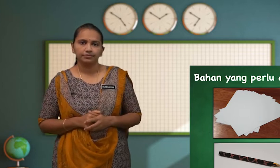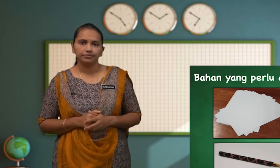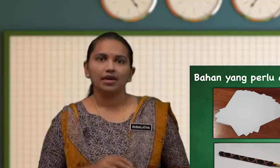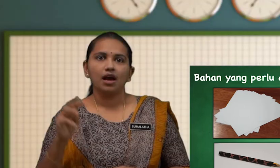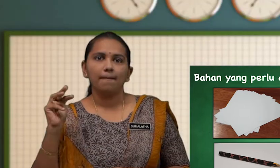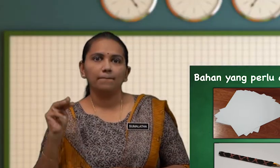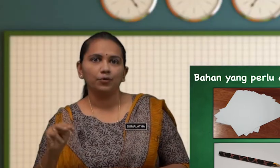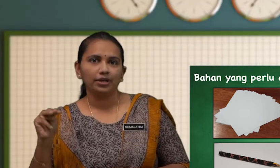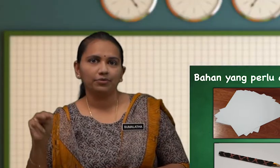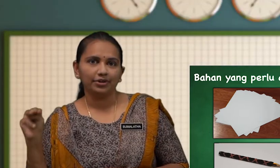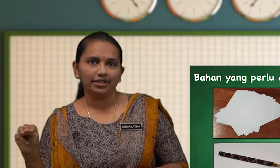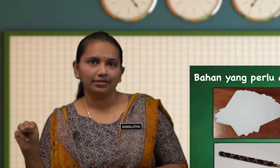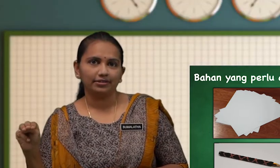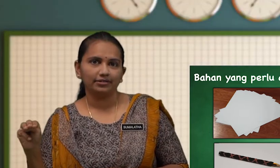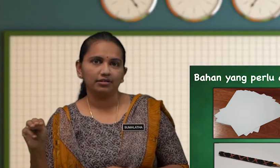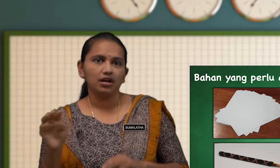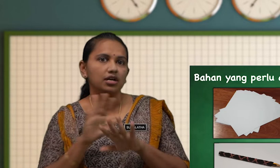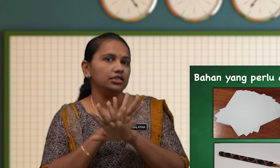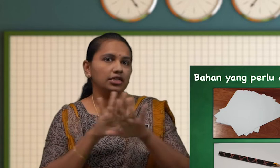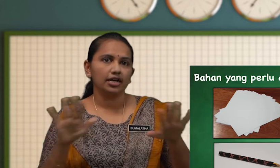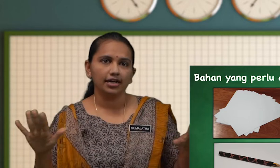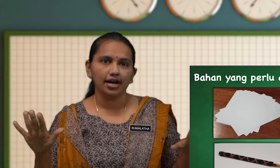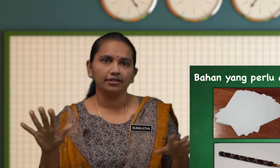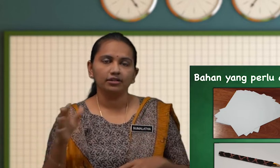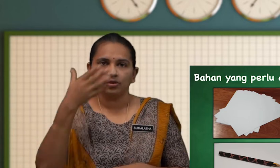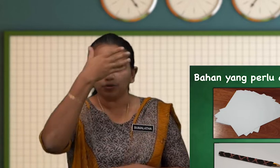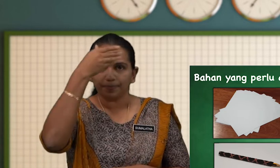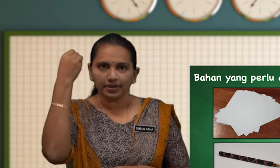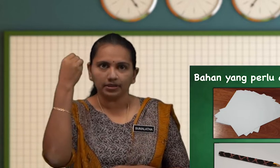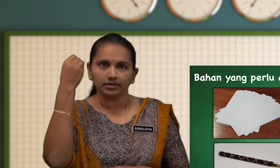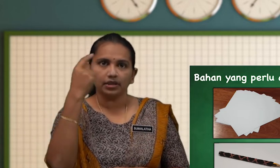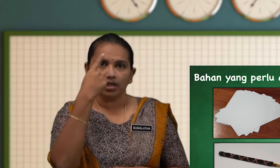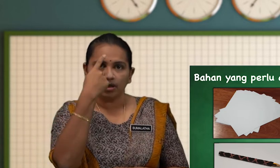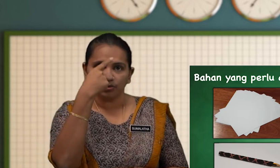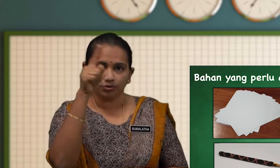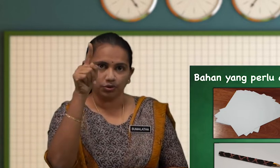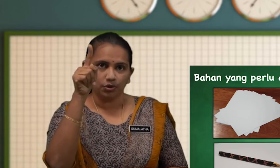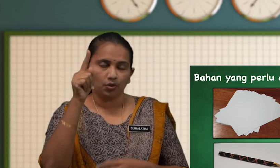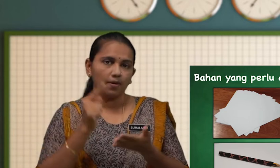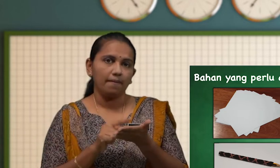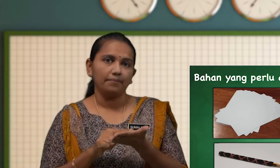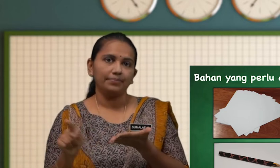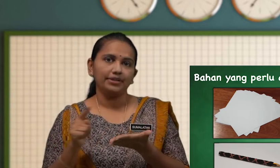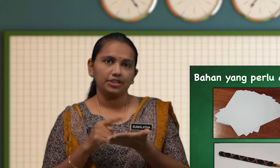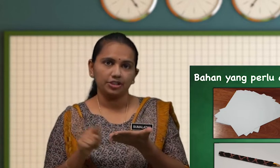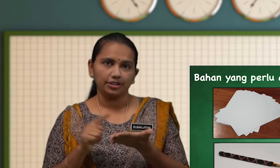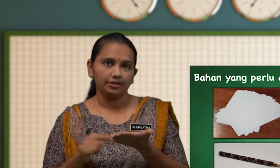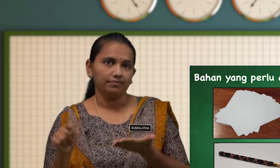Murid-murid Jangan lupa untuk periksa